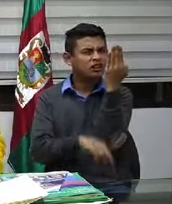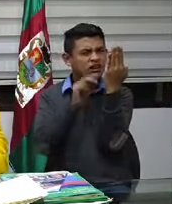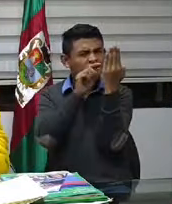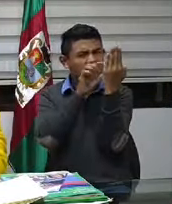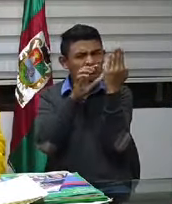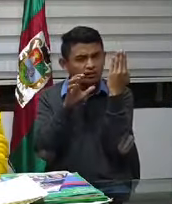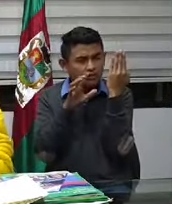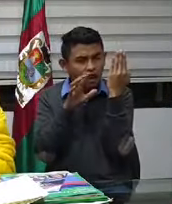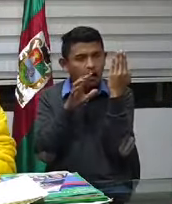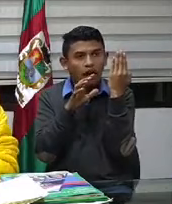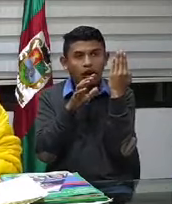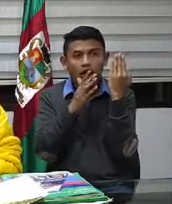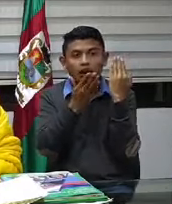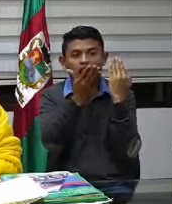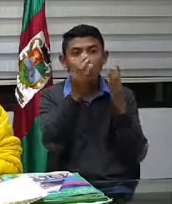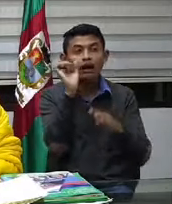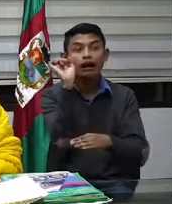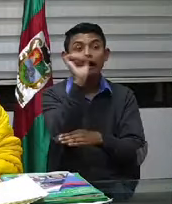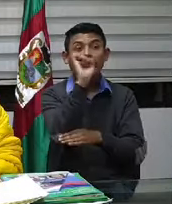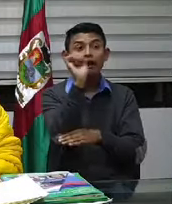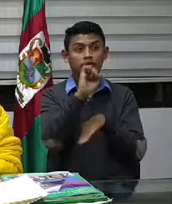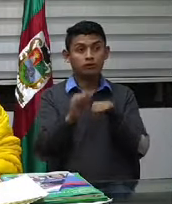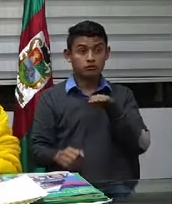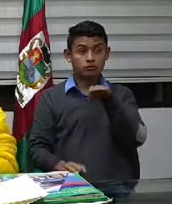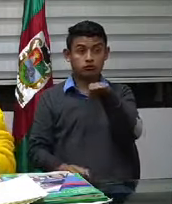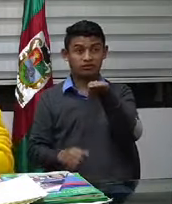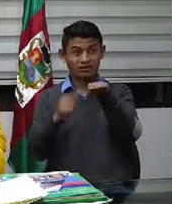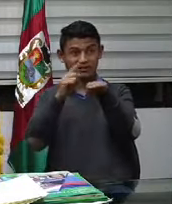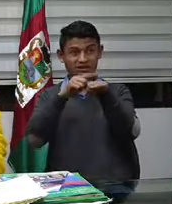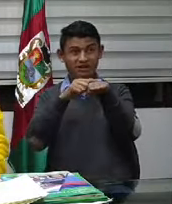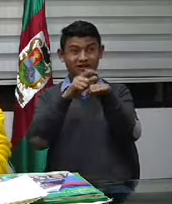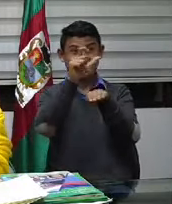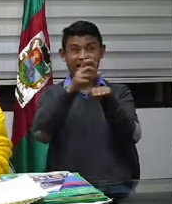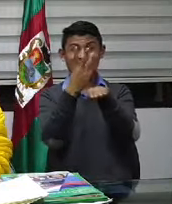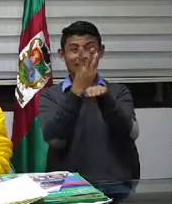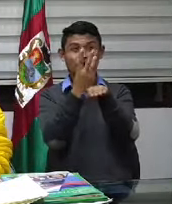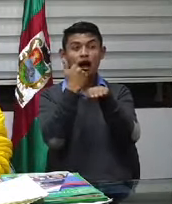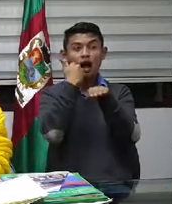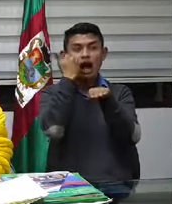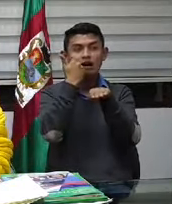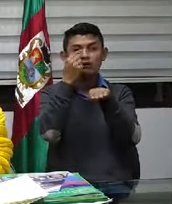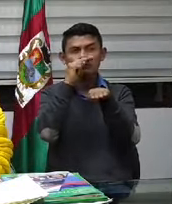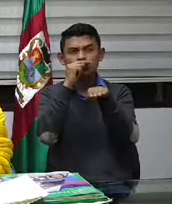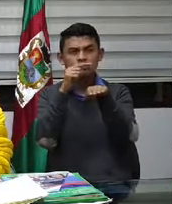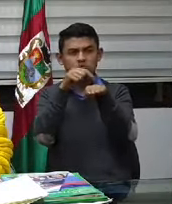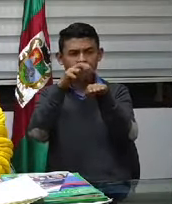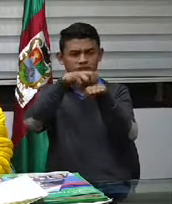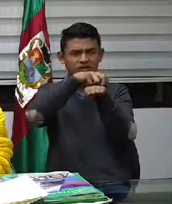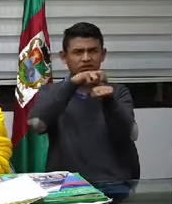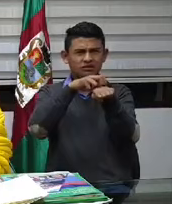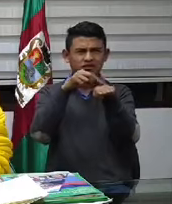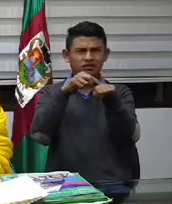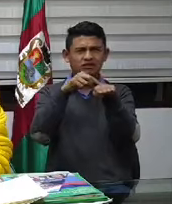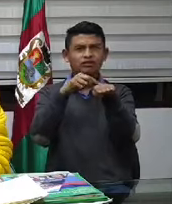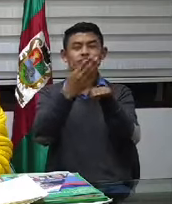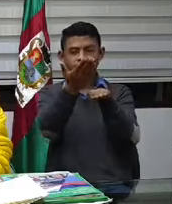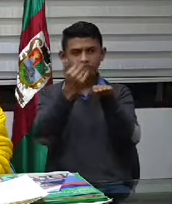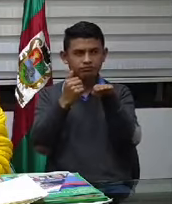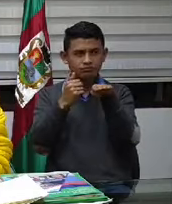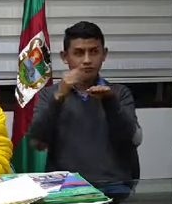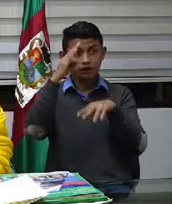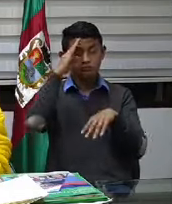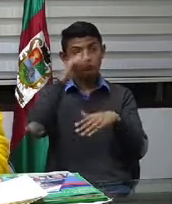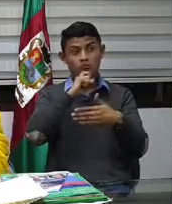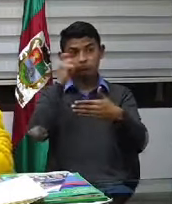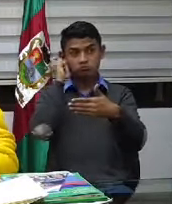tres adultos en el carro y tres niños y se puso bravo que porque le hicieron un comparendo. ¿Ustedes creen que eso es justo?